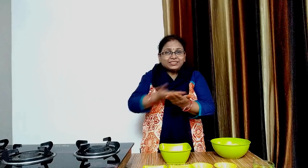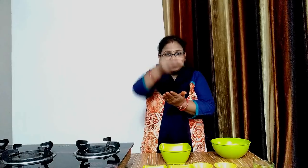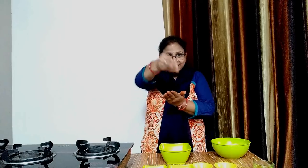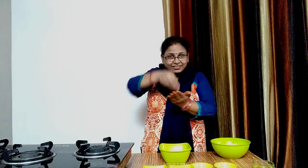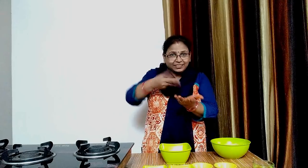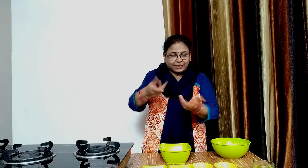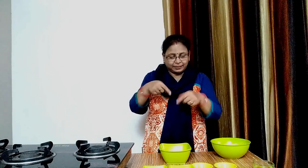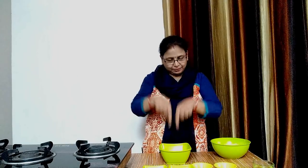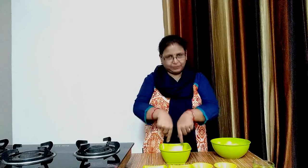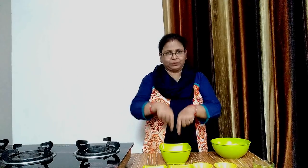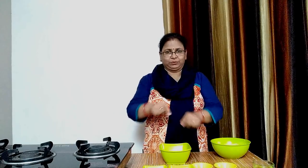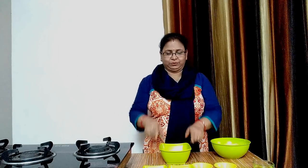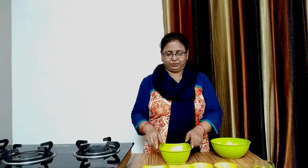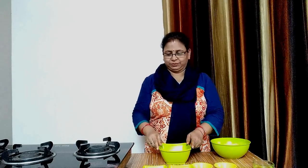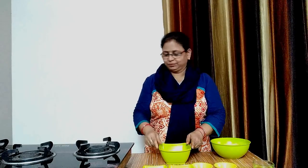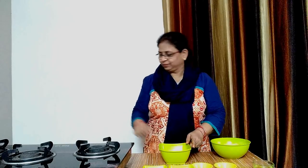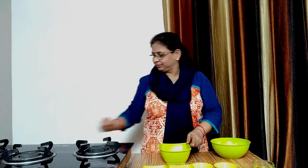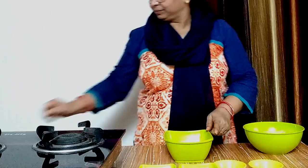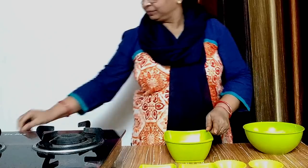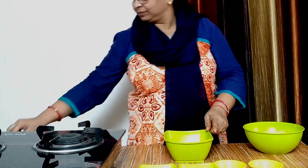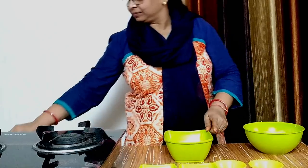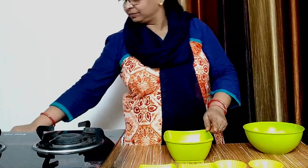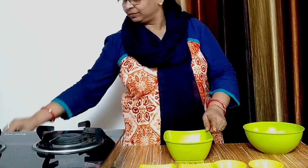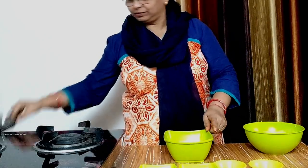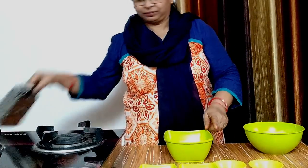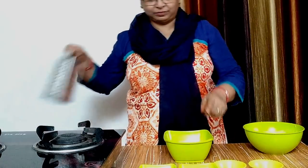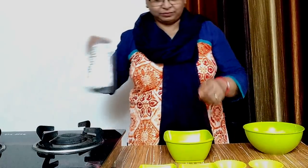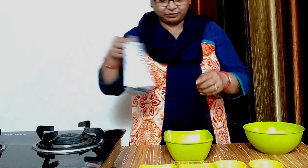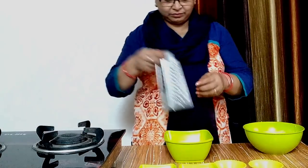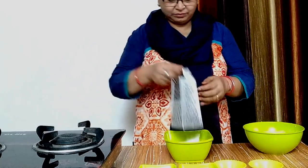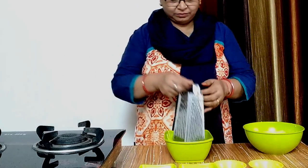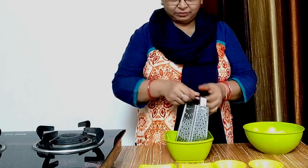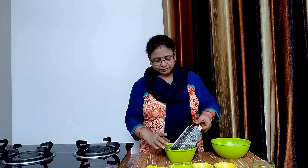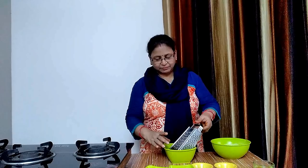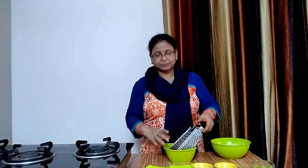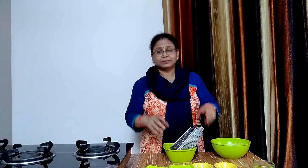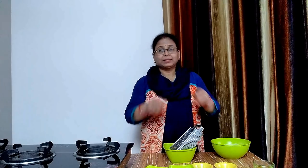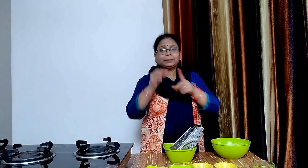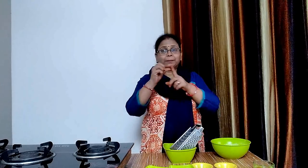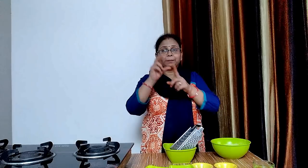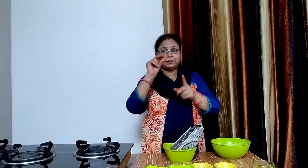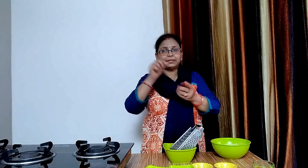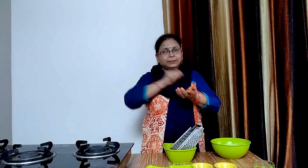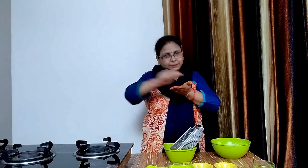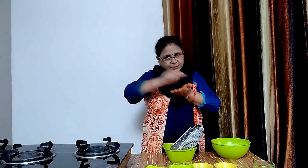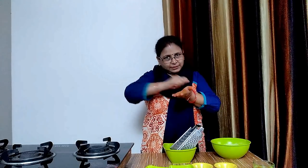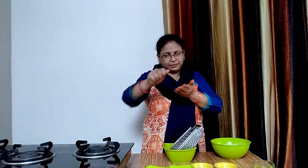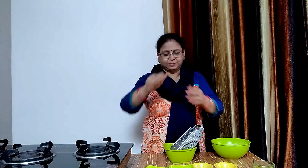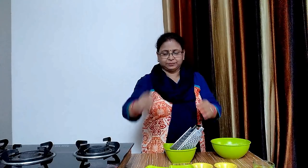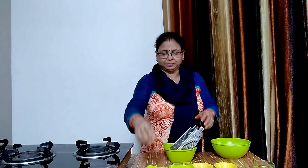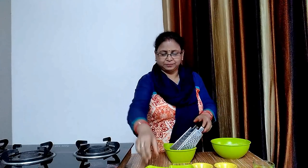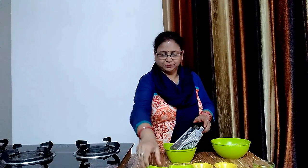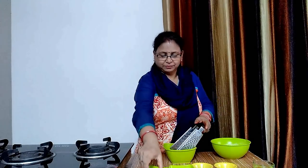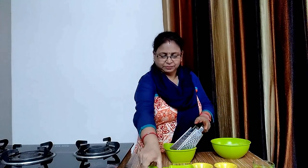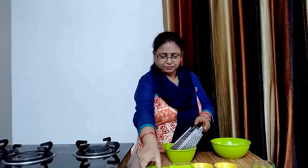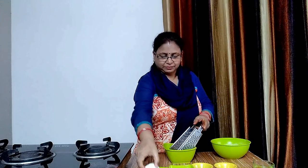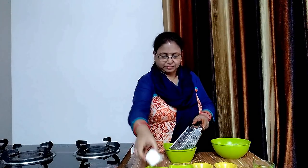अब पिलिंग की तयारी कर लेते हैं अब इसके लिए एक बाल लेंगे और उसमें 100 ग्राम पनीर को ग्रेट कर लेंगे